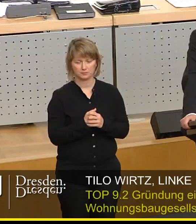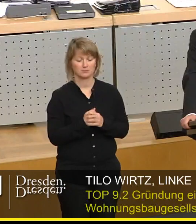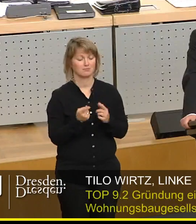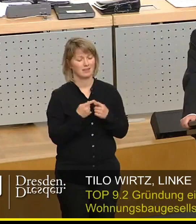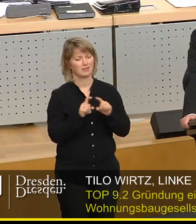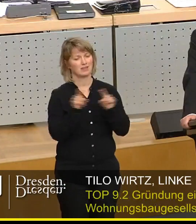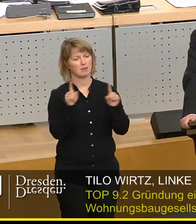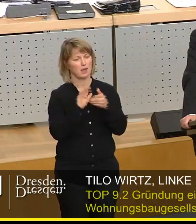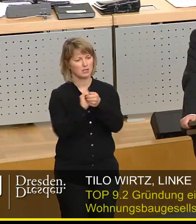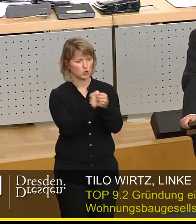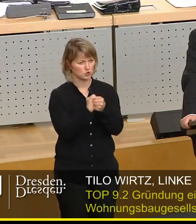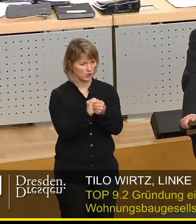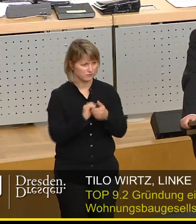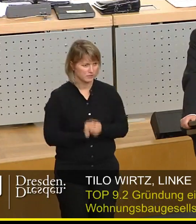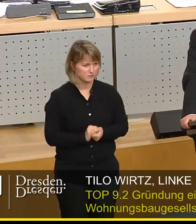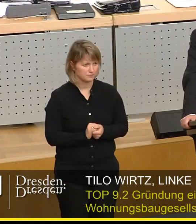Genossenschaften. Meine Damen